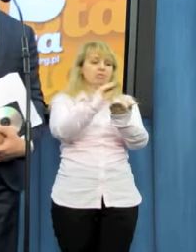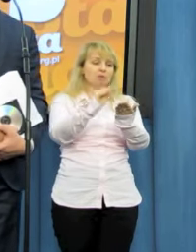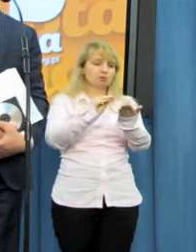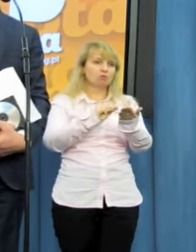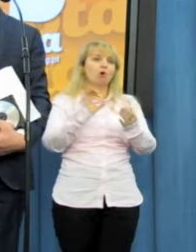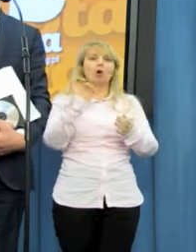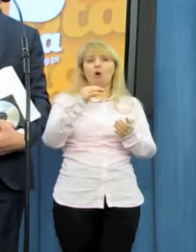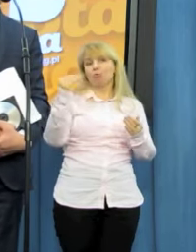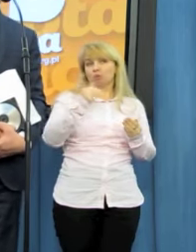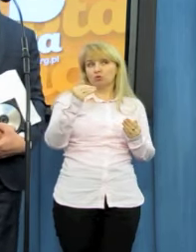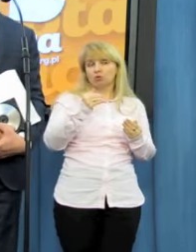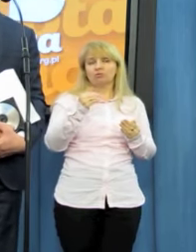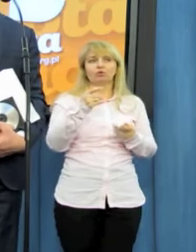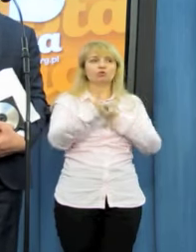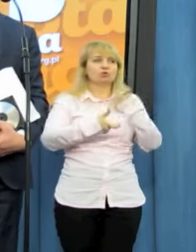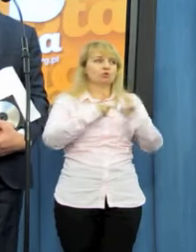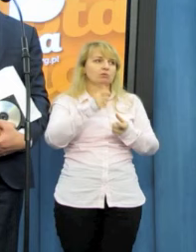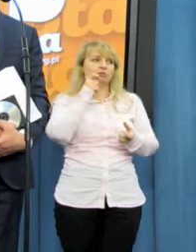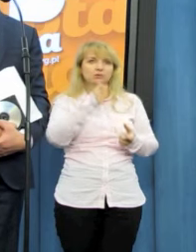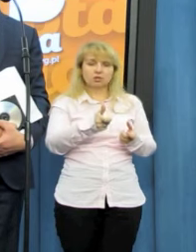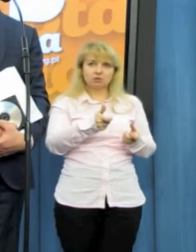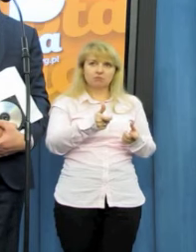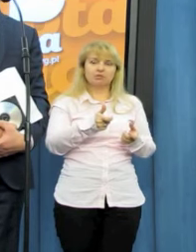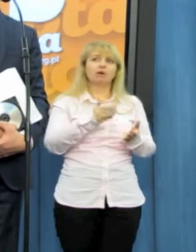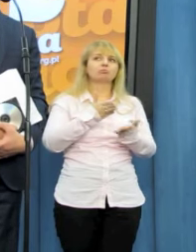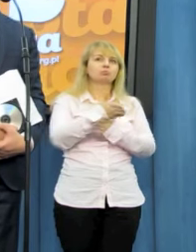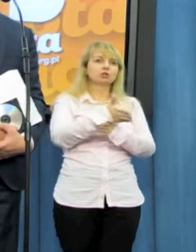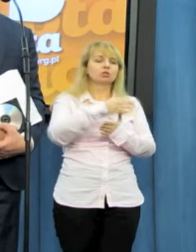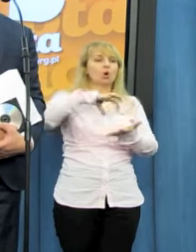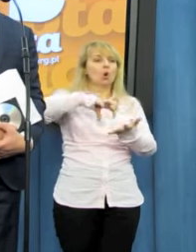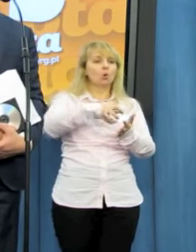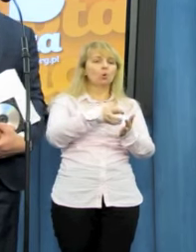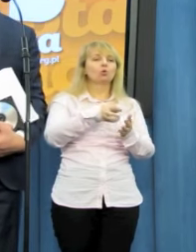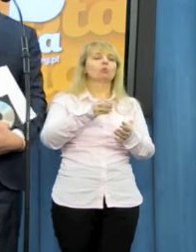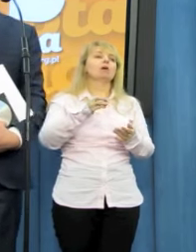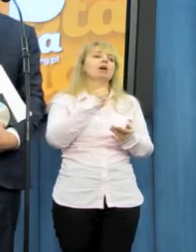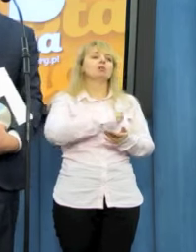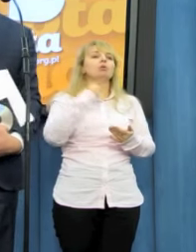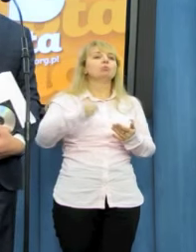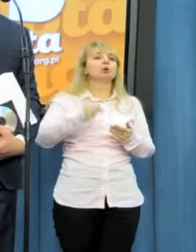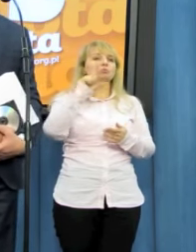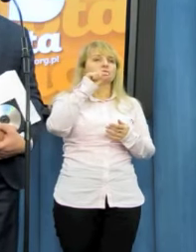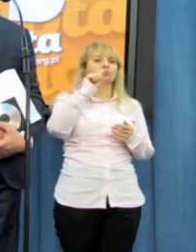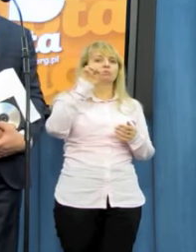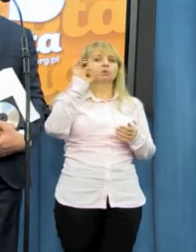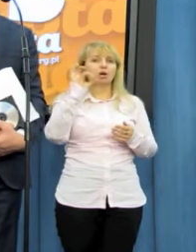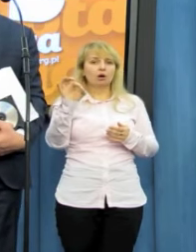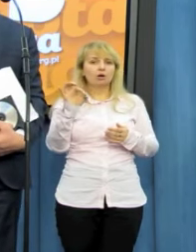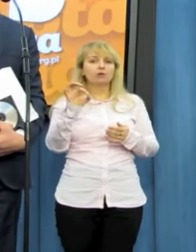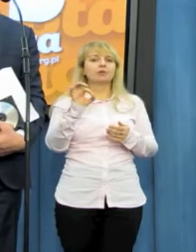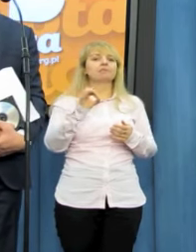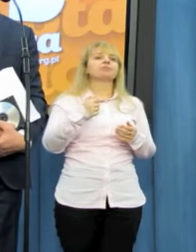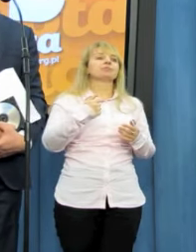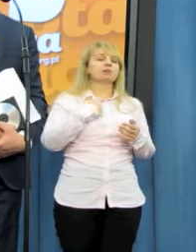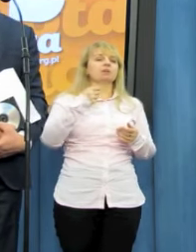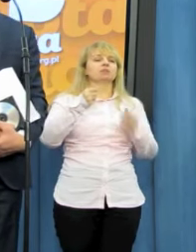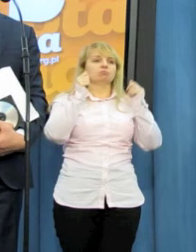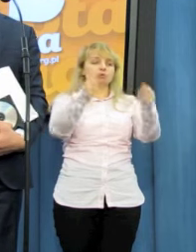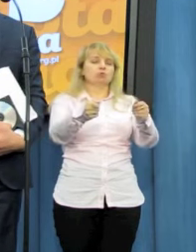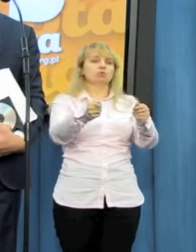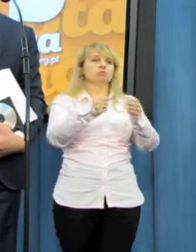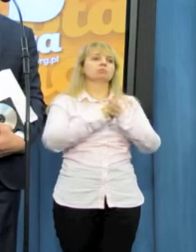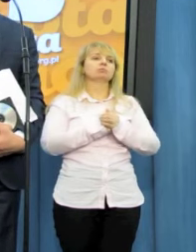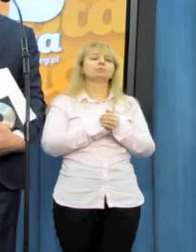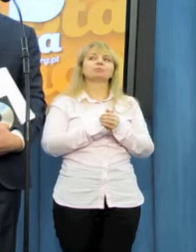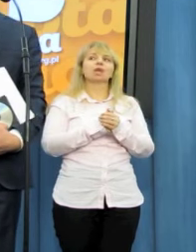możliwości popełnienia przestępstwa przez grupę posłów czy część posłów Platformy Obywatelskiej złożyły.